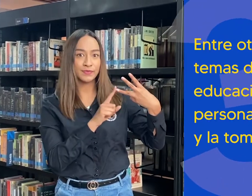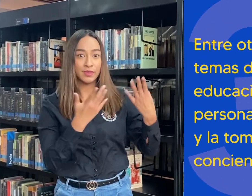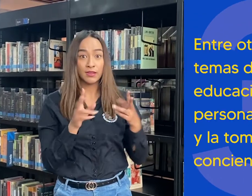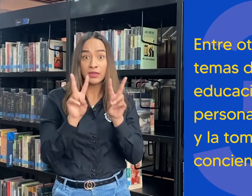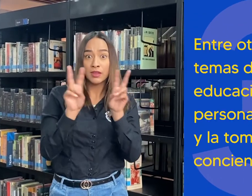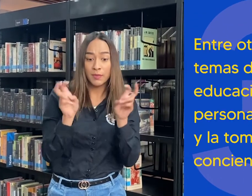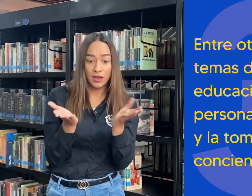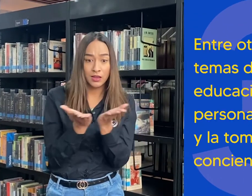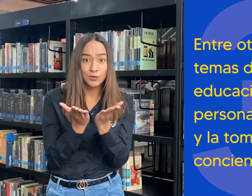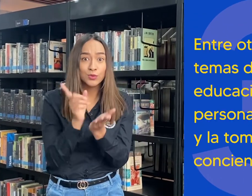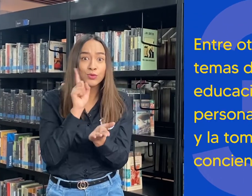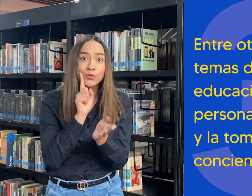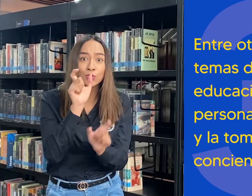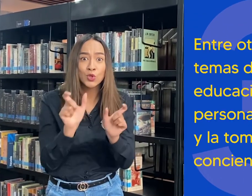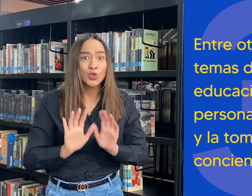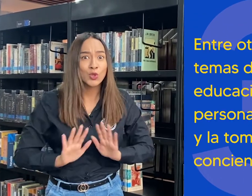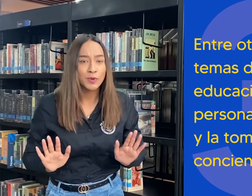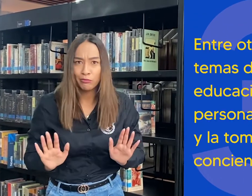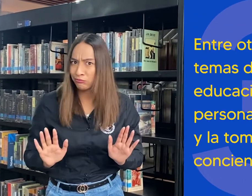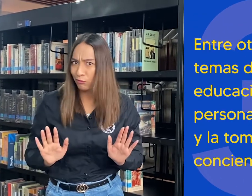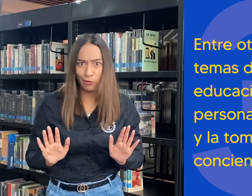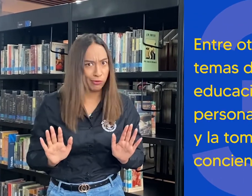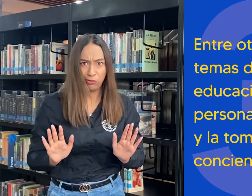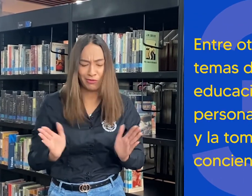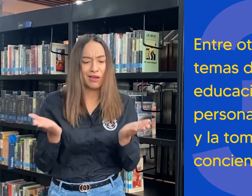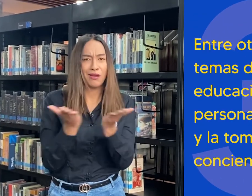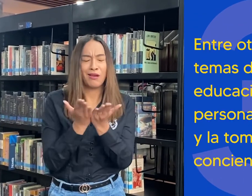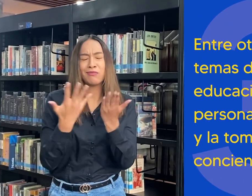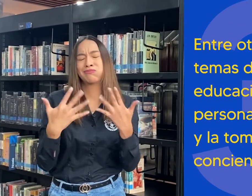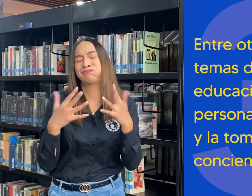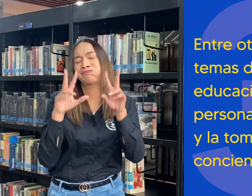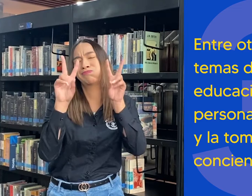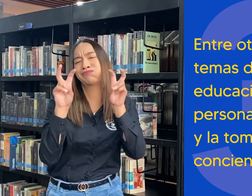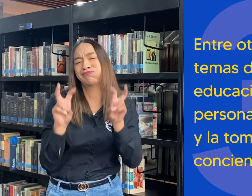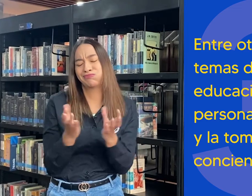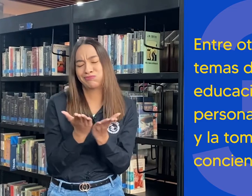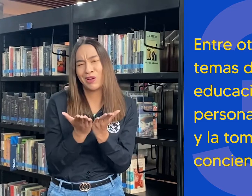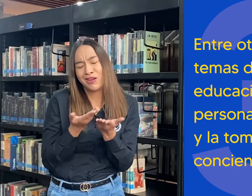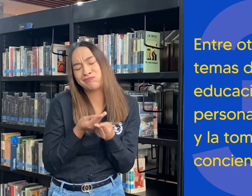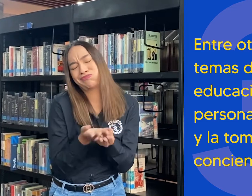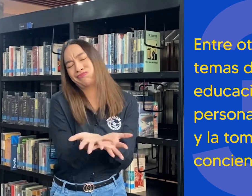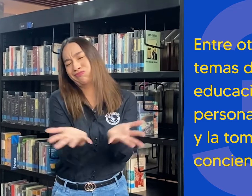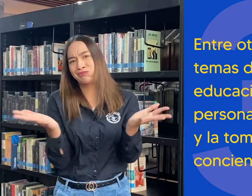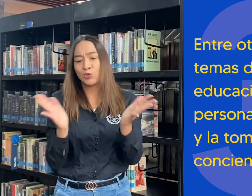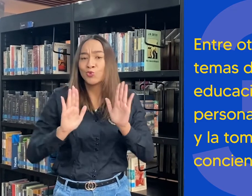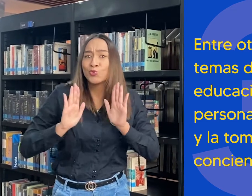Como tercer punto, hablaremos sobre los diversos aspectos que engloban la educación de personas sordas